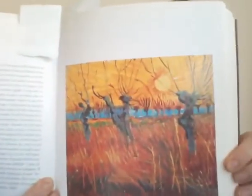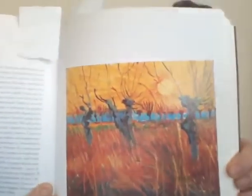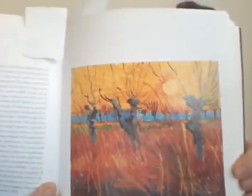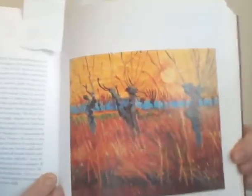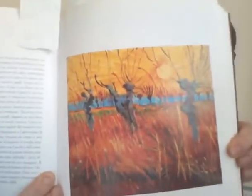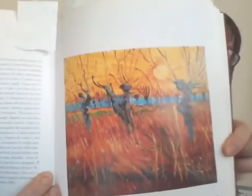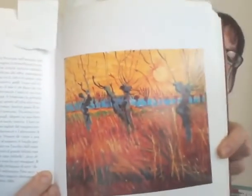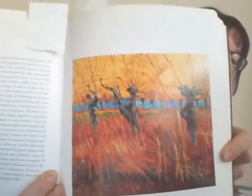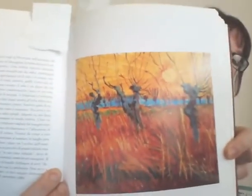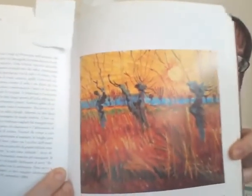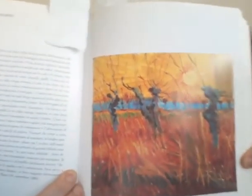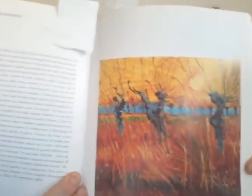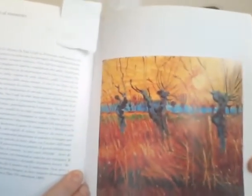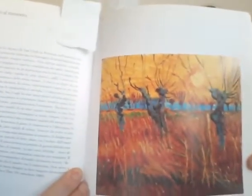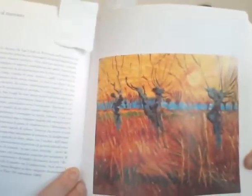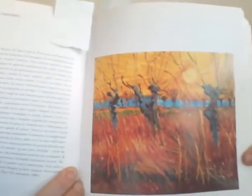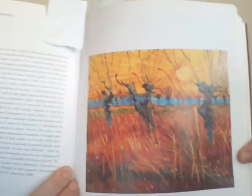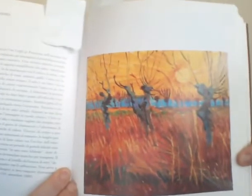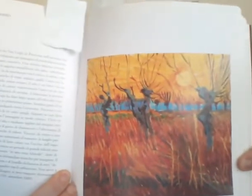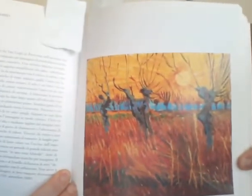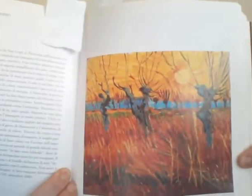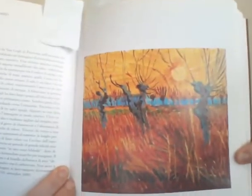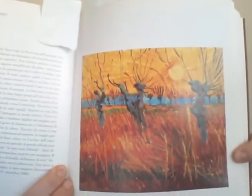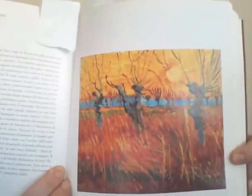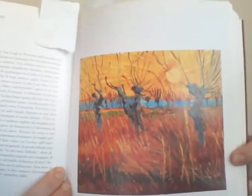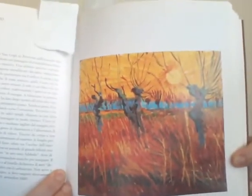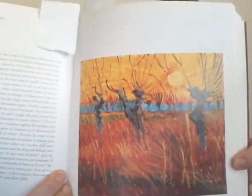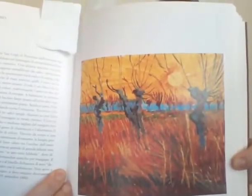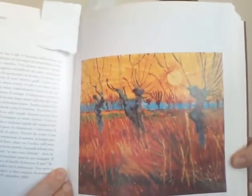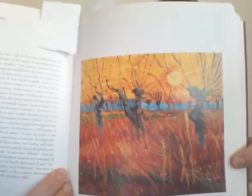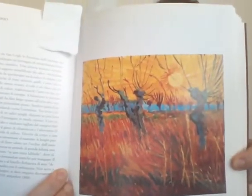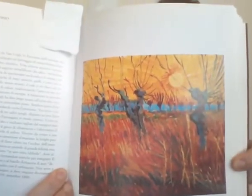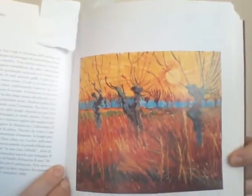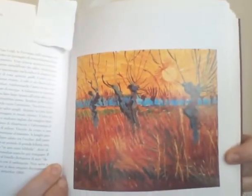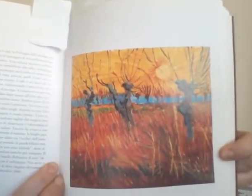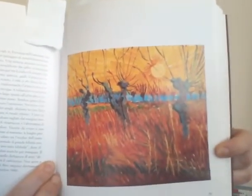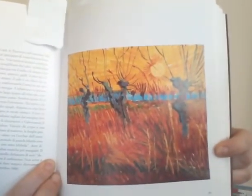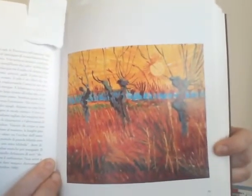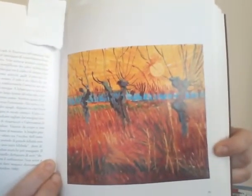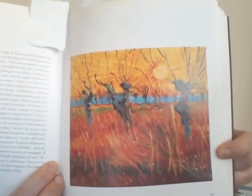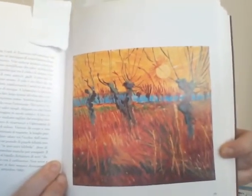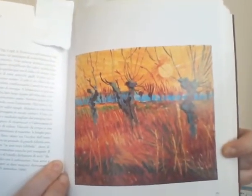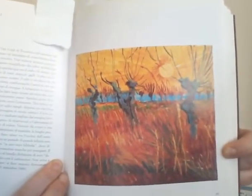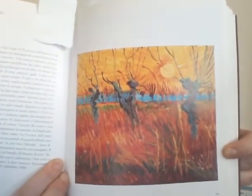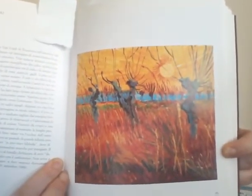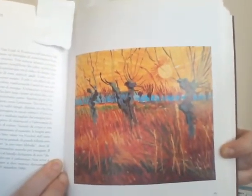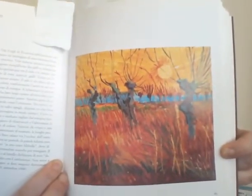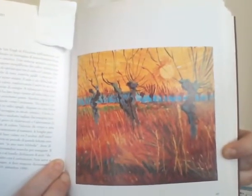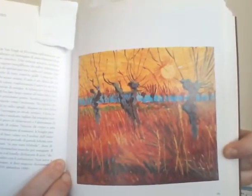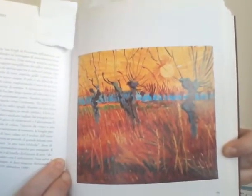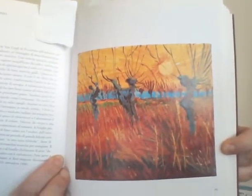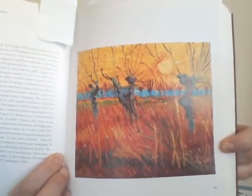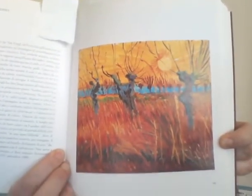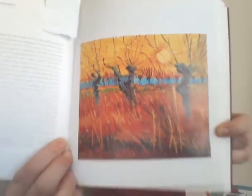questo è un cielo al tramonto vedete i colori giallo arancione